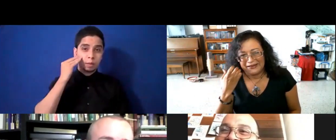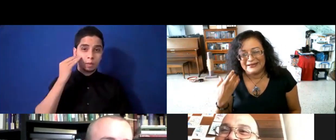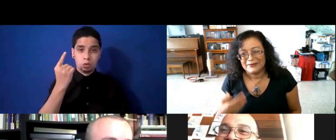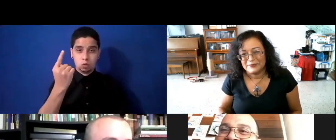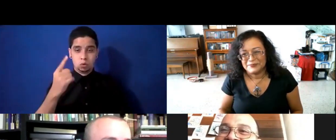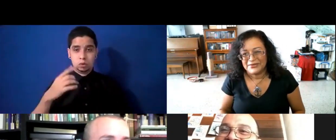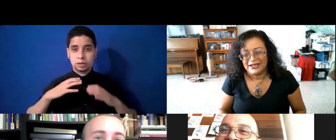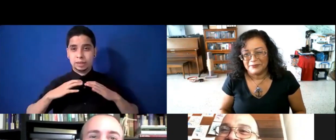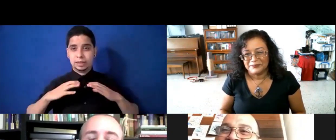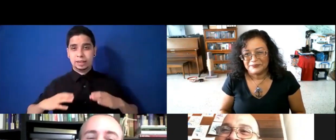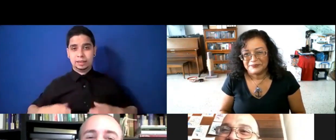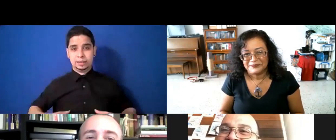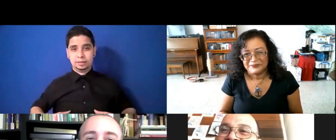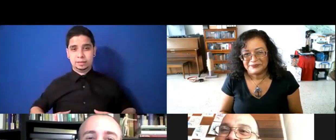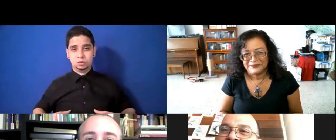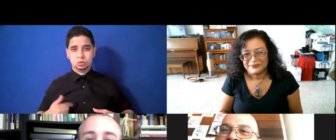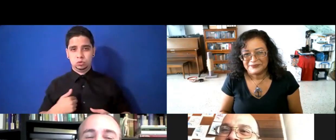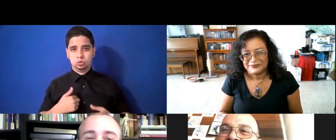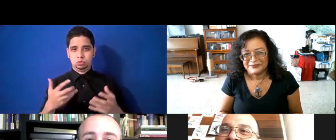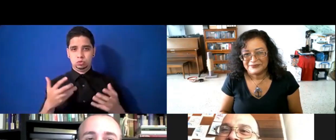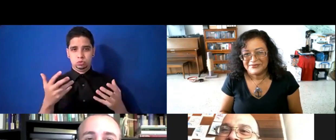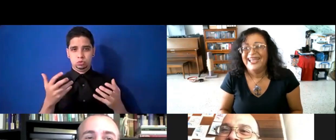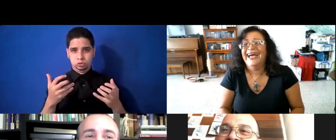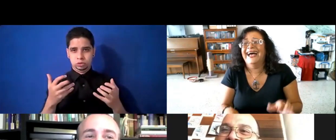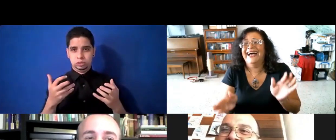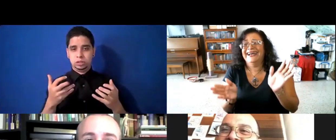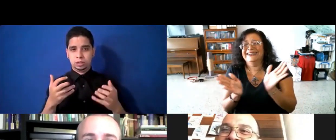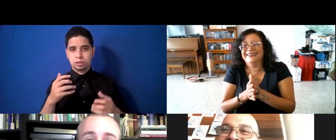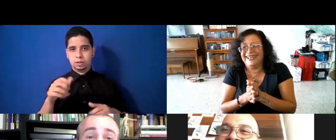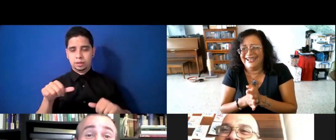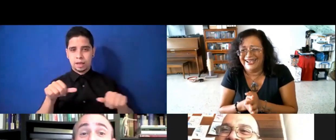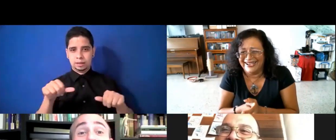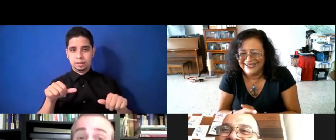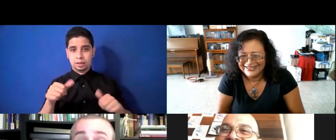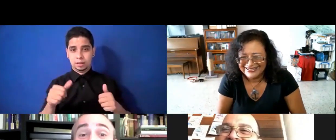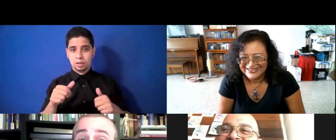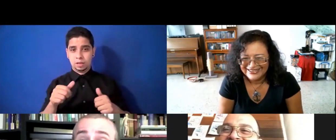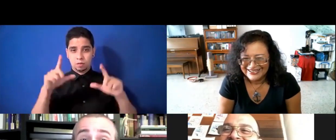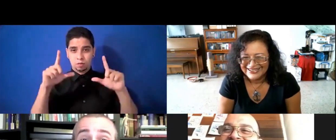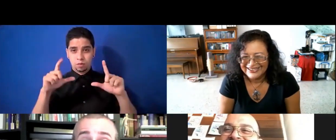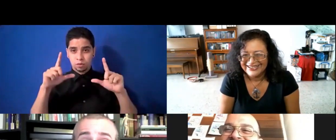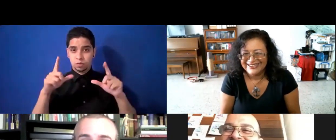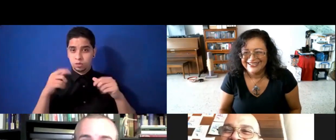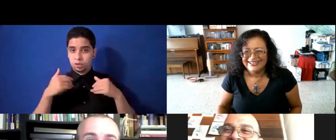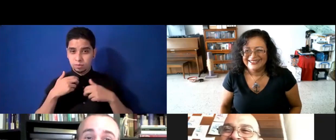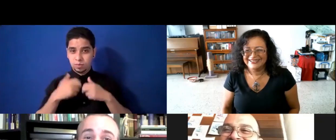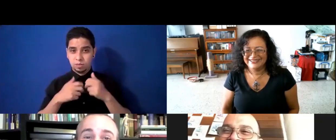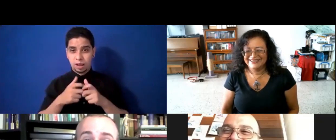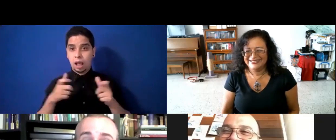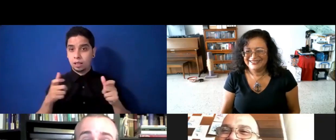Adriana, me dice, yo quiero el collar que tiene Adriana en tal foto. Y le digo, pues tú tienes un problema bien grande. Porque el collar que tiene